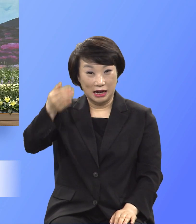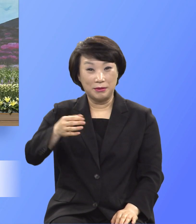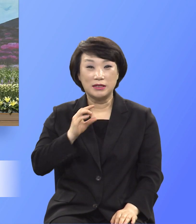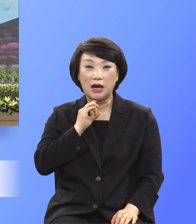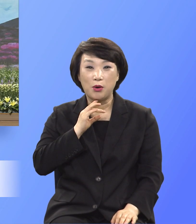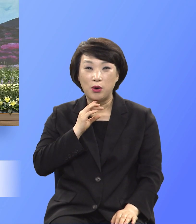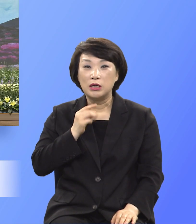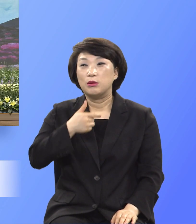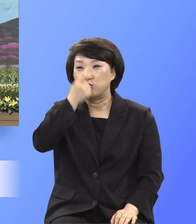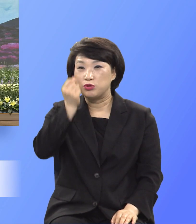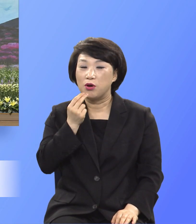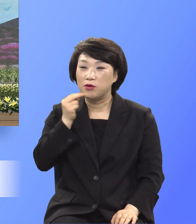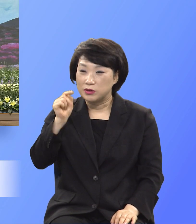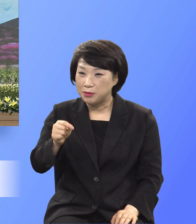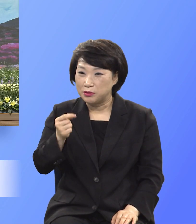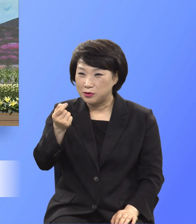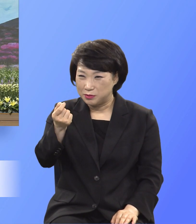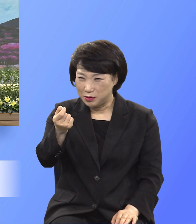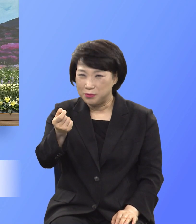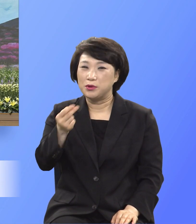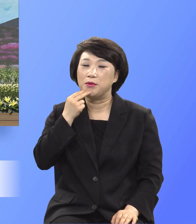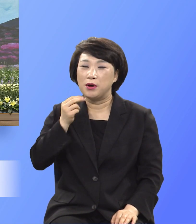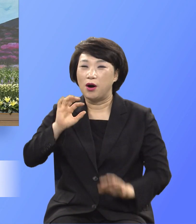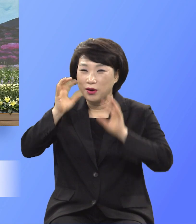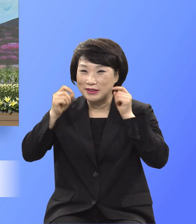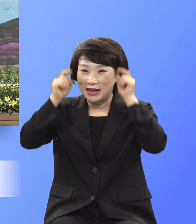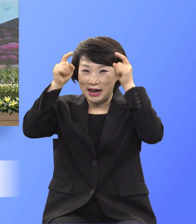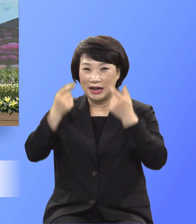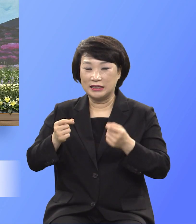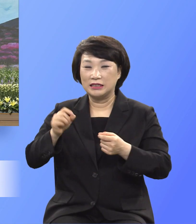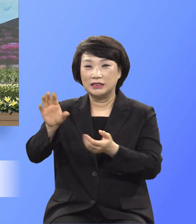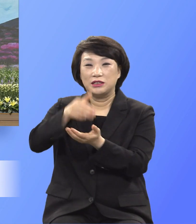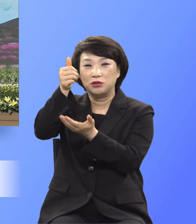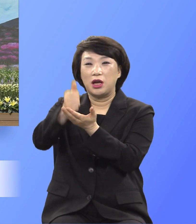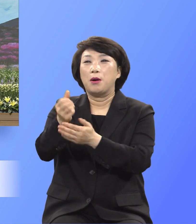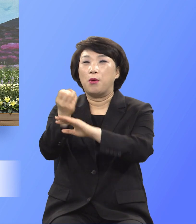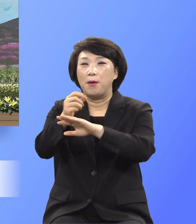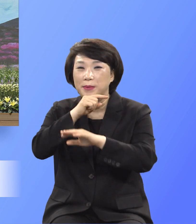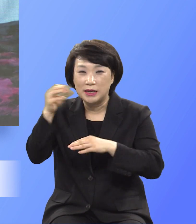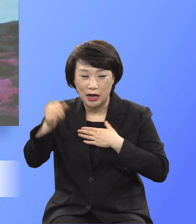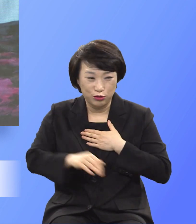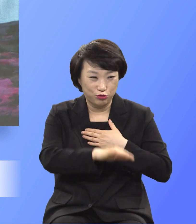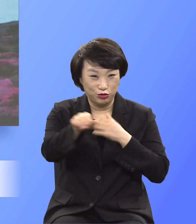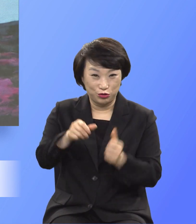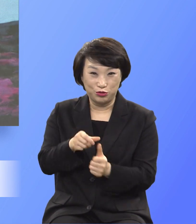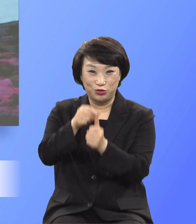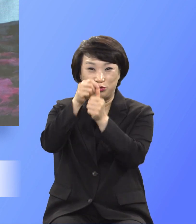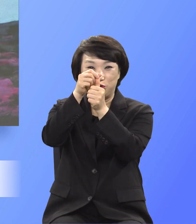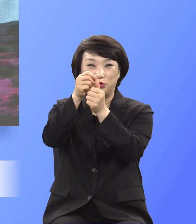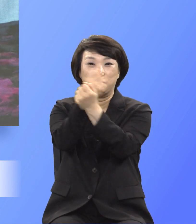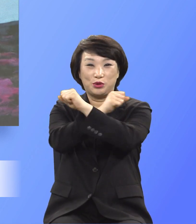흠없고 점없는 어린양같은 그리스도의 보배로운 피로 한 것이니라 흠도 없고 점도 없는